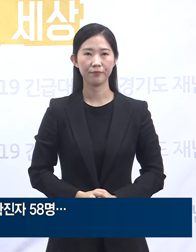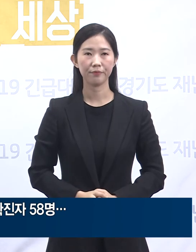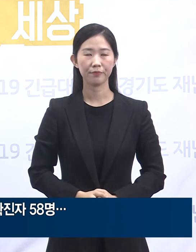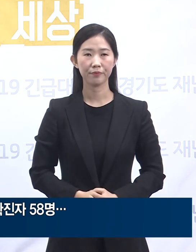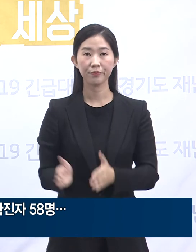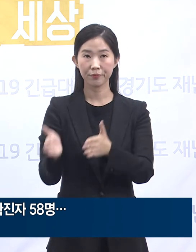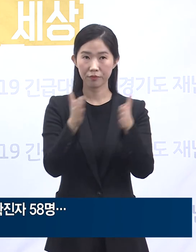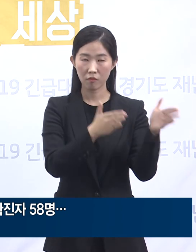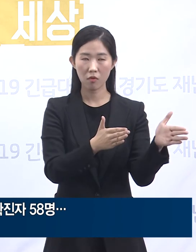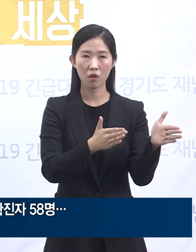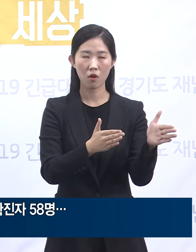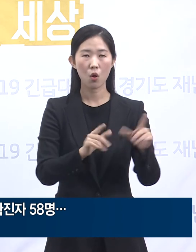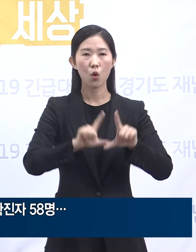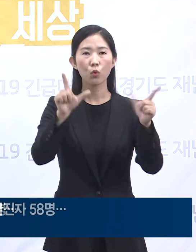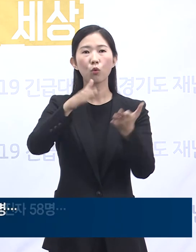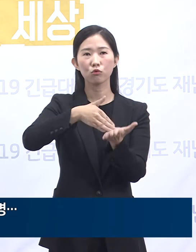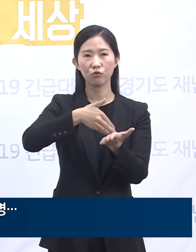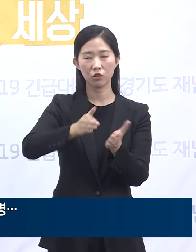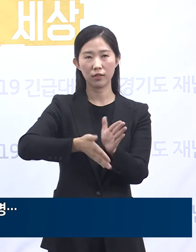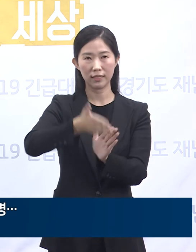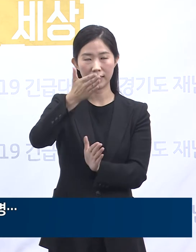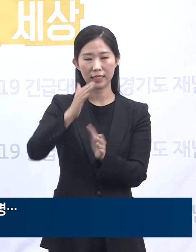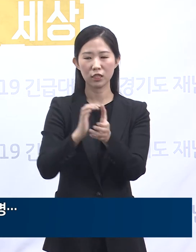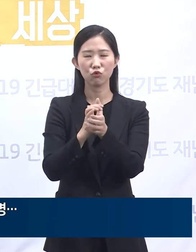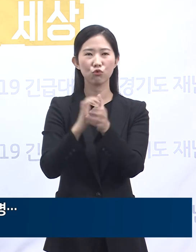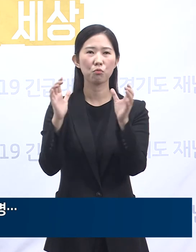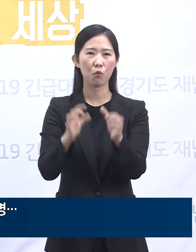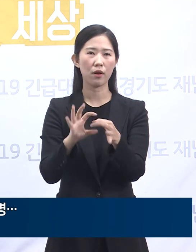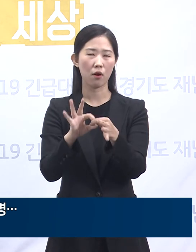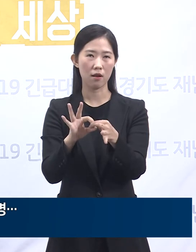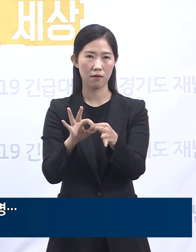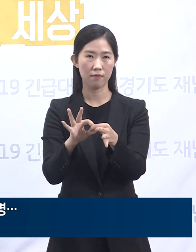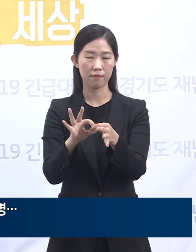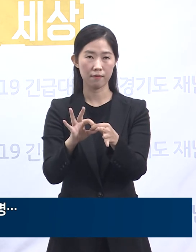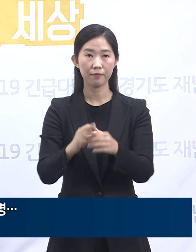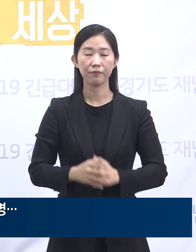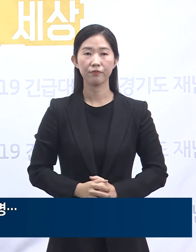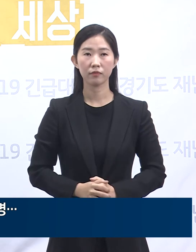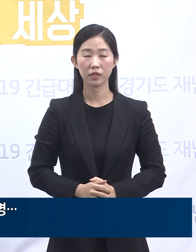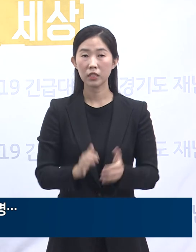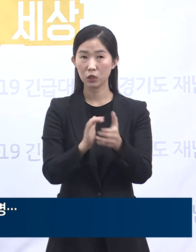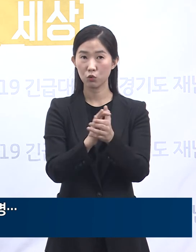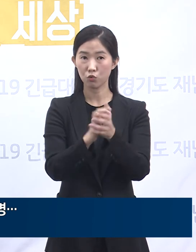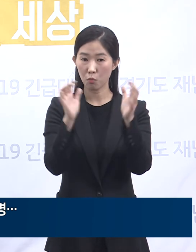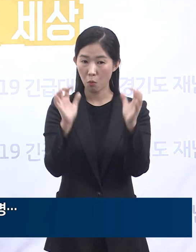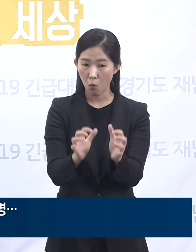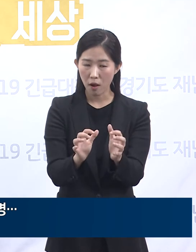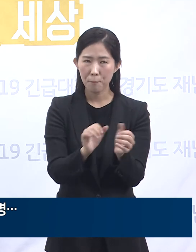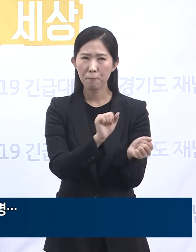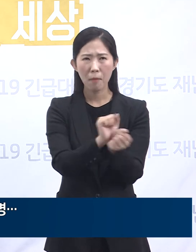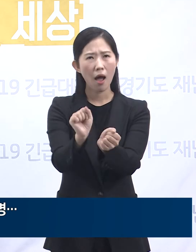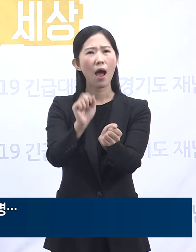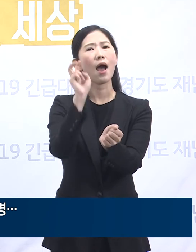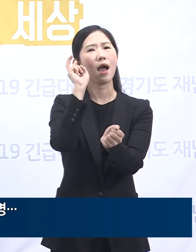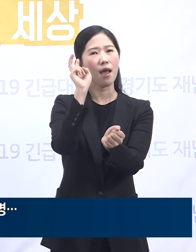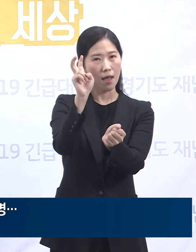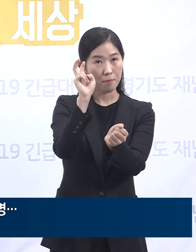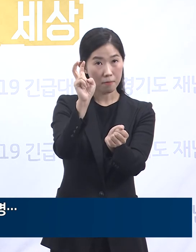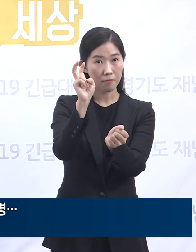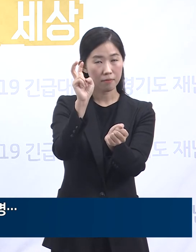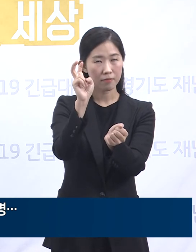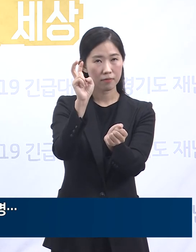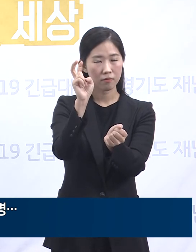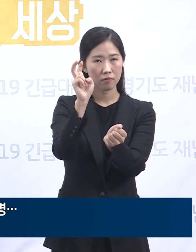동두천시 동네 친구 모임 관련 확진 상황입니다. 동두천시에서 친구 모임을 통하여 전파됐을 것이라 추정되는